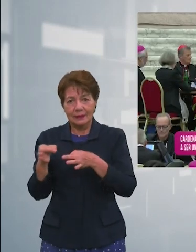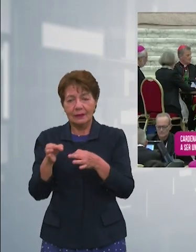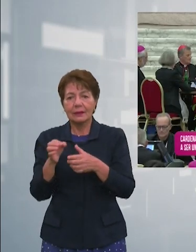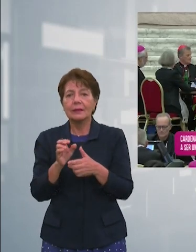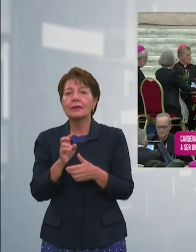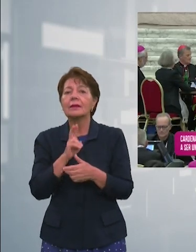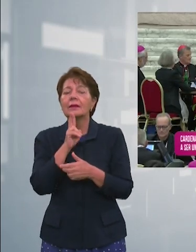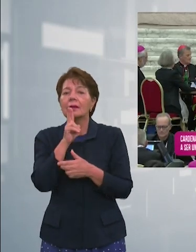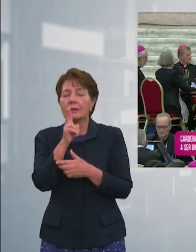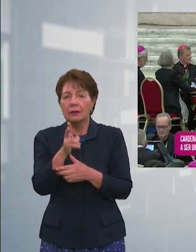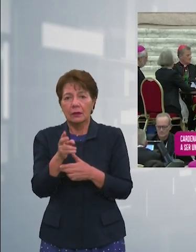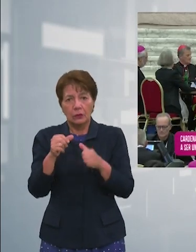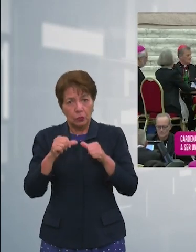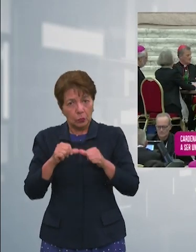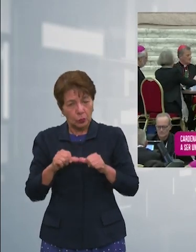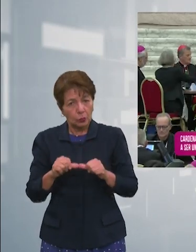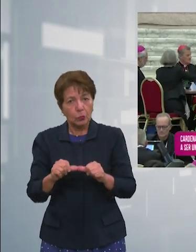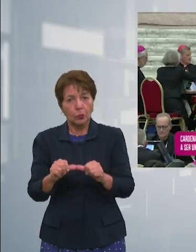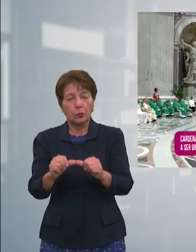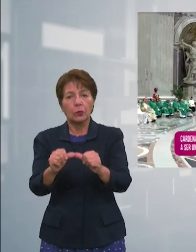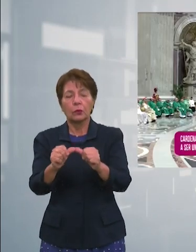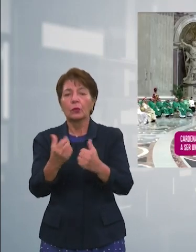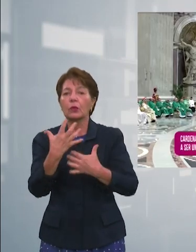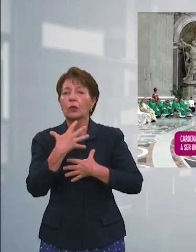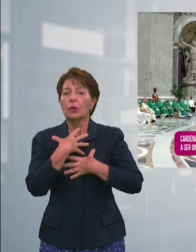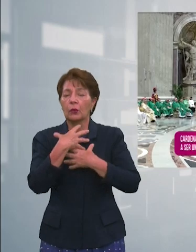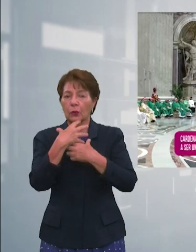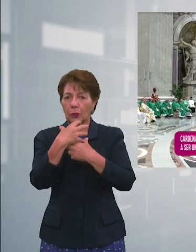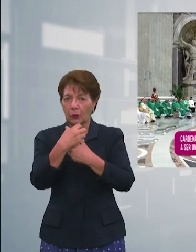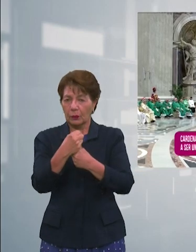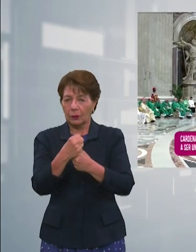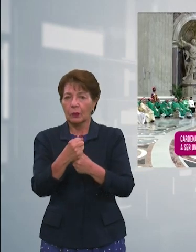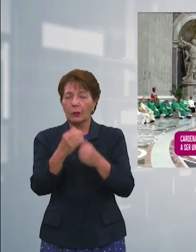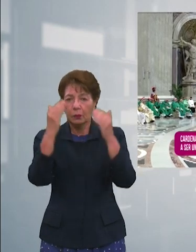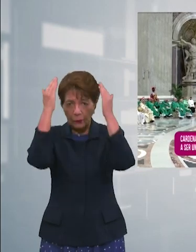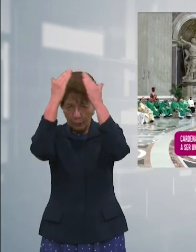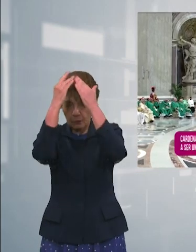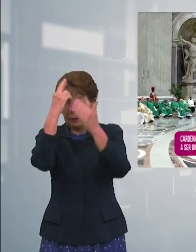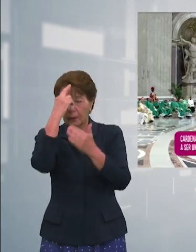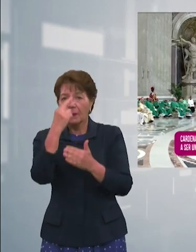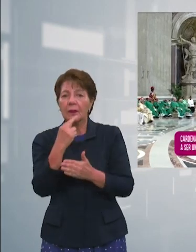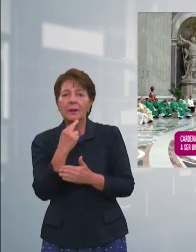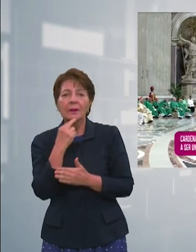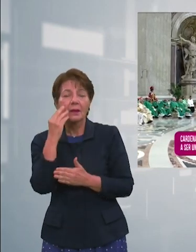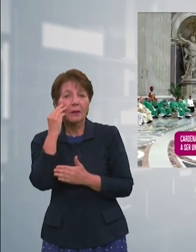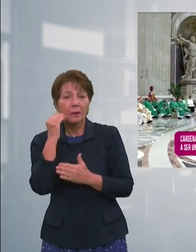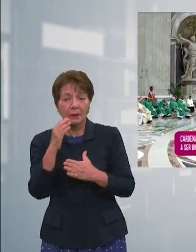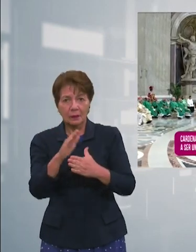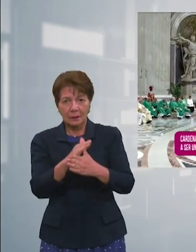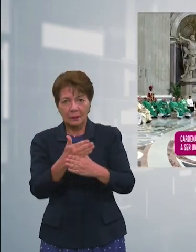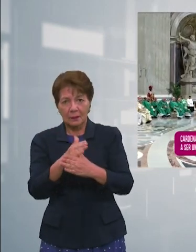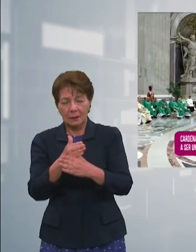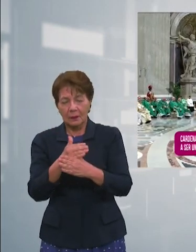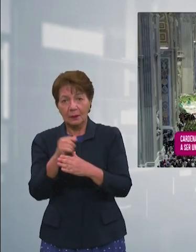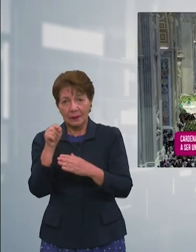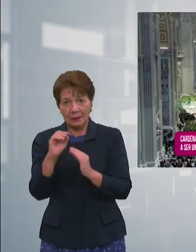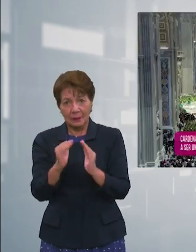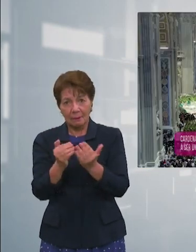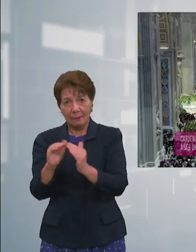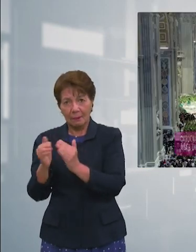otras ocasiones, signo de la confianza del Papa a esta experiencia comunitaria. El arzobispo emérito de Teusigalpa detalla el papel de la iglesia